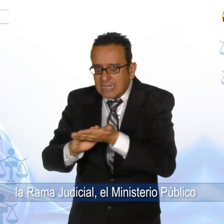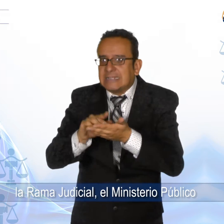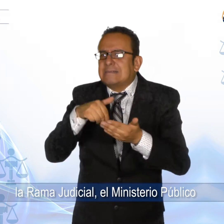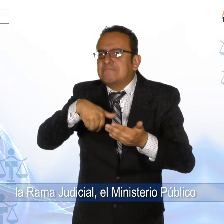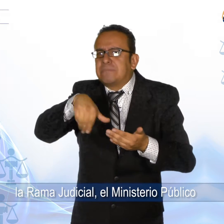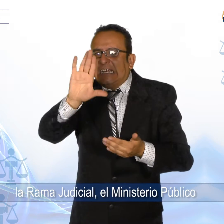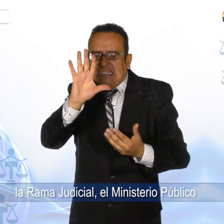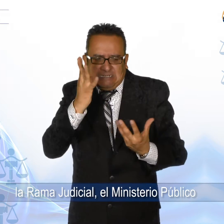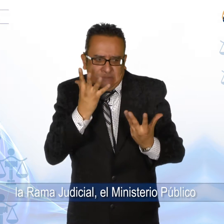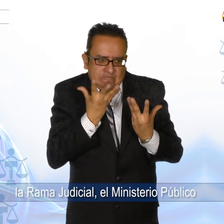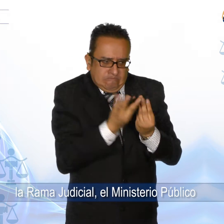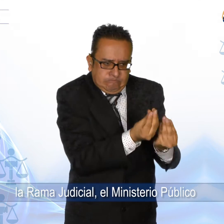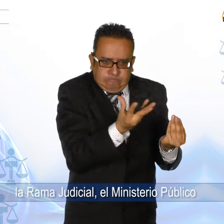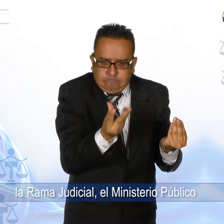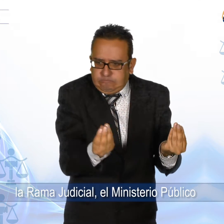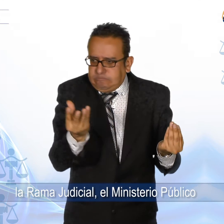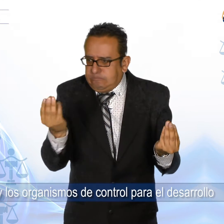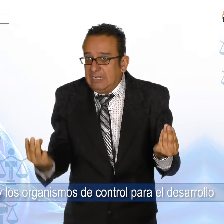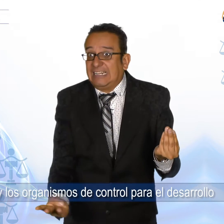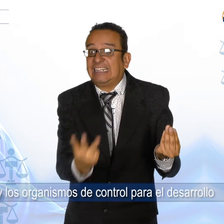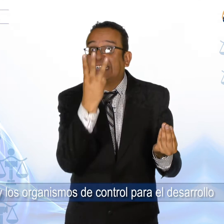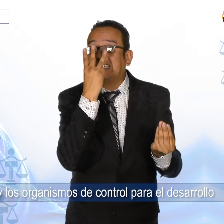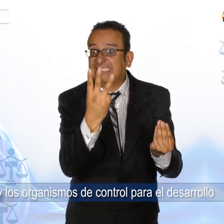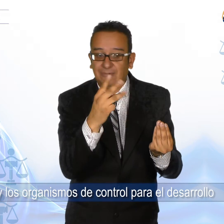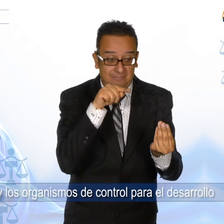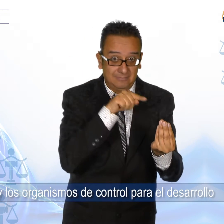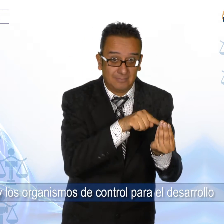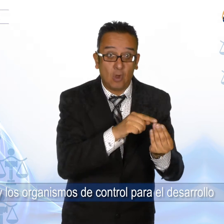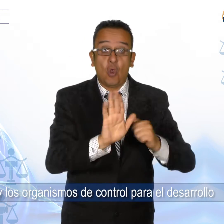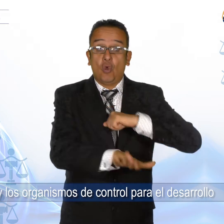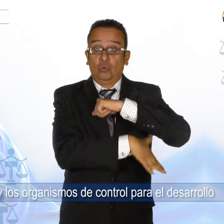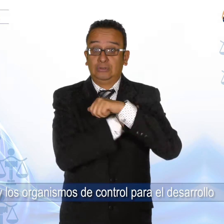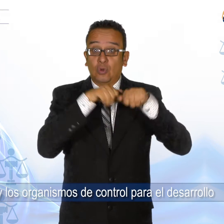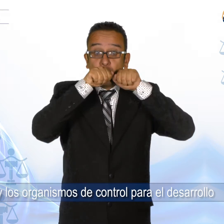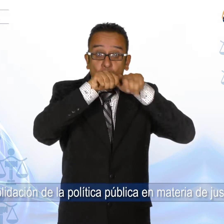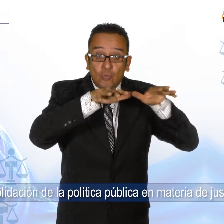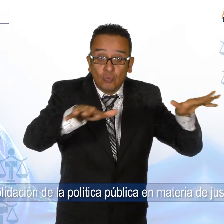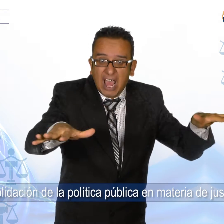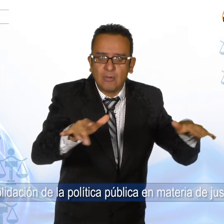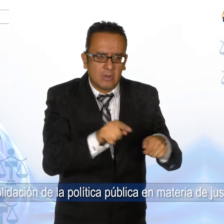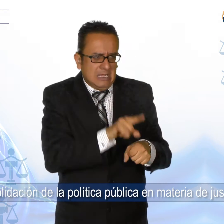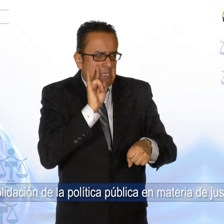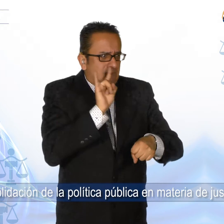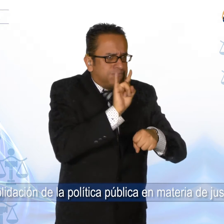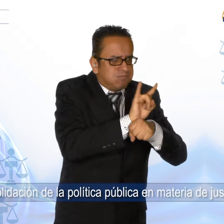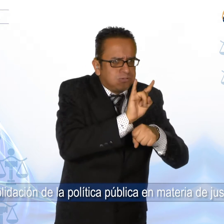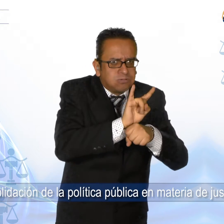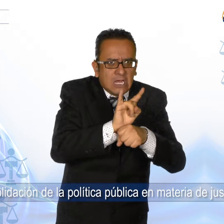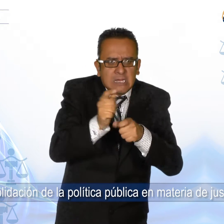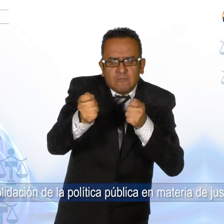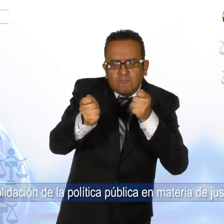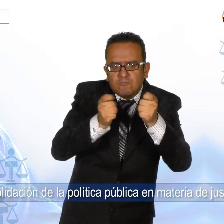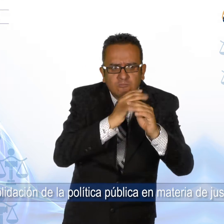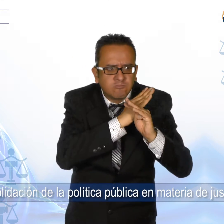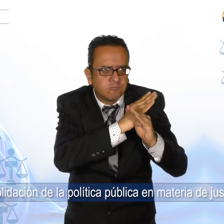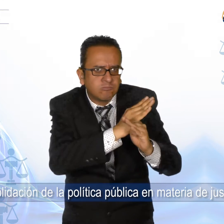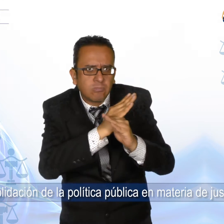judicial, el Ministerio Público y los organismos de control para el desarrollo y consolidación de la política pública en materia de